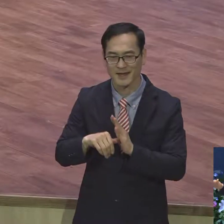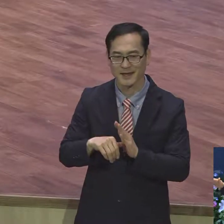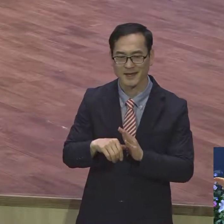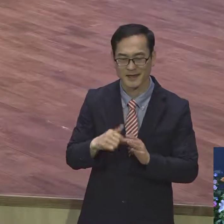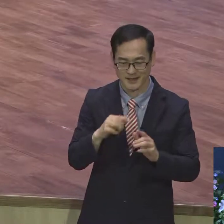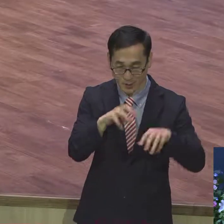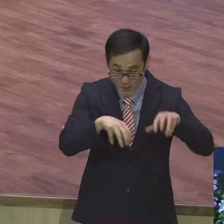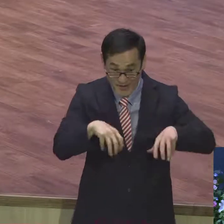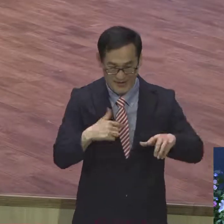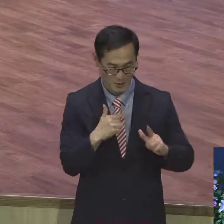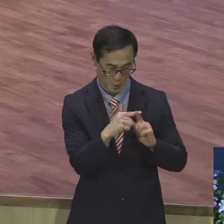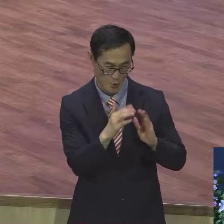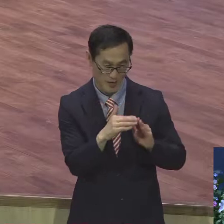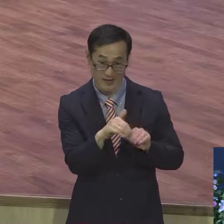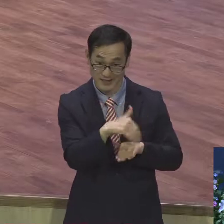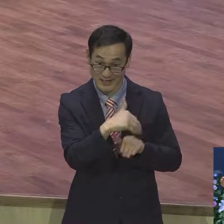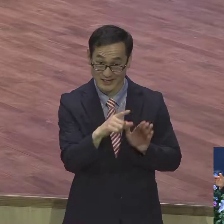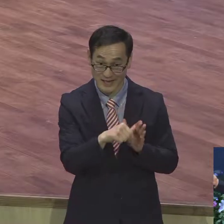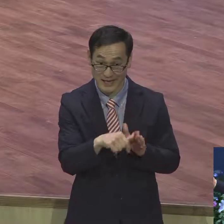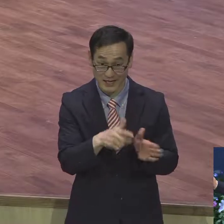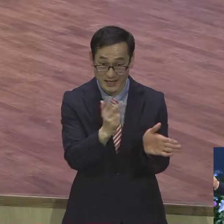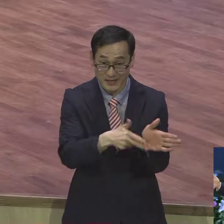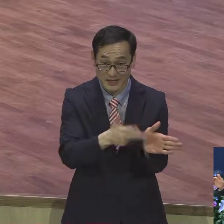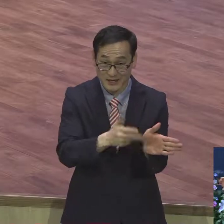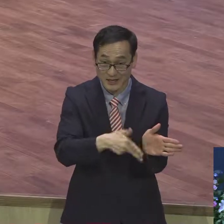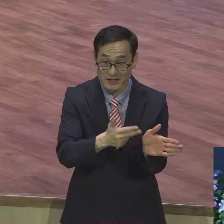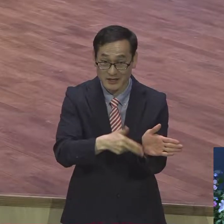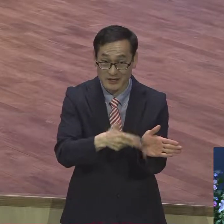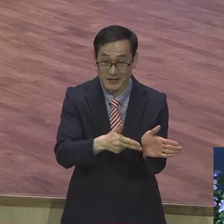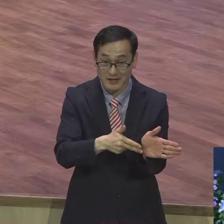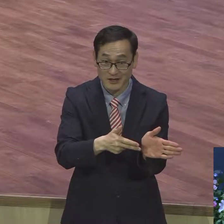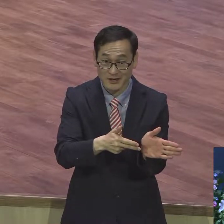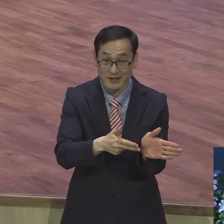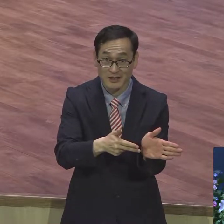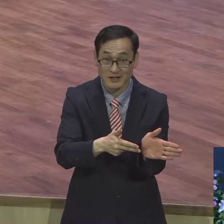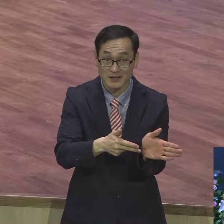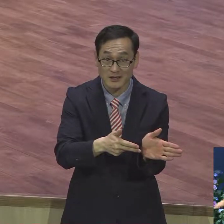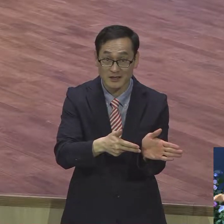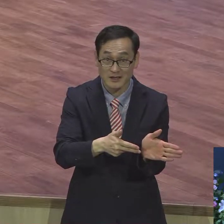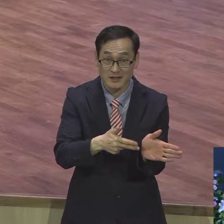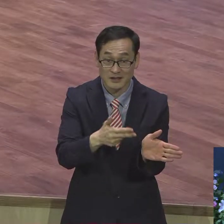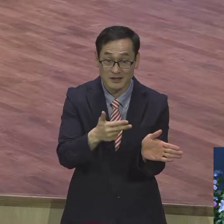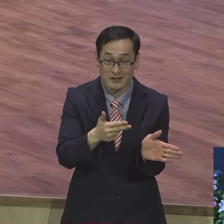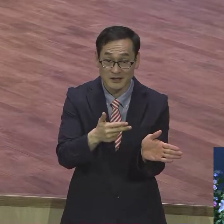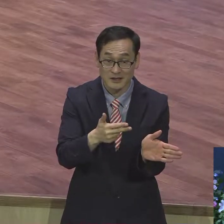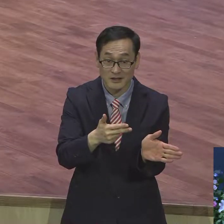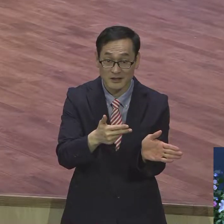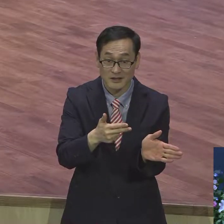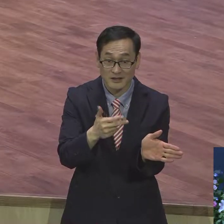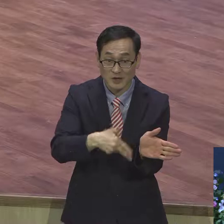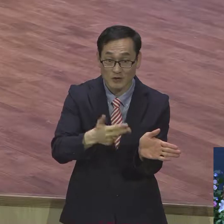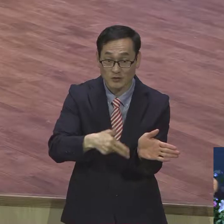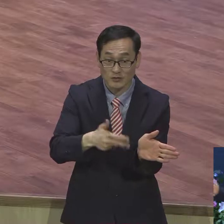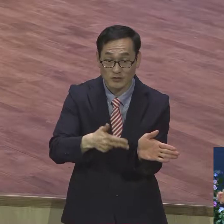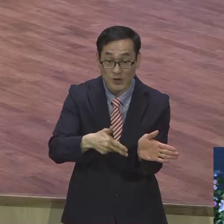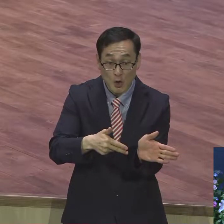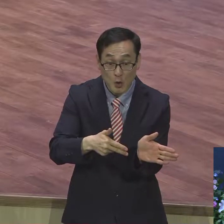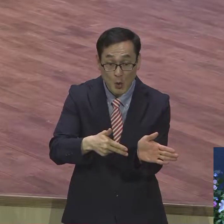하면 철독을 건너가야 돼요. 그 당시 철독에는 보호망이 없어요. 그 철독만 딱 딱 딱 있어요. 그